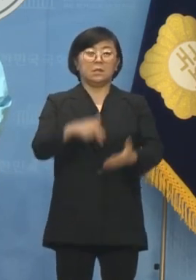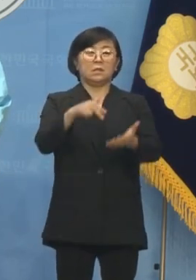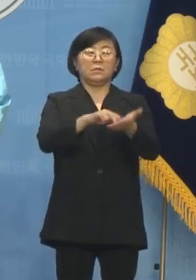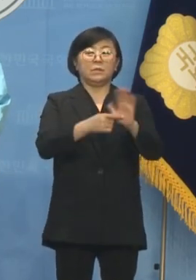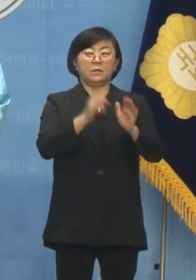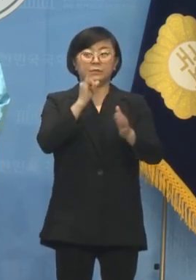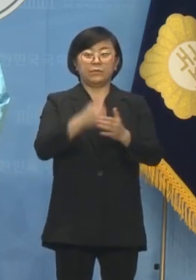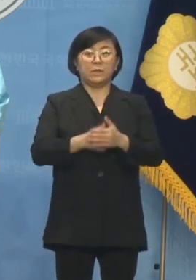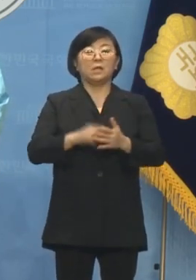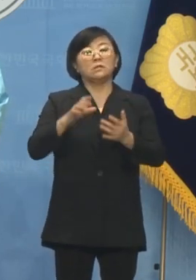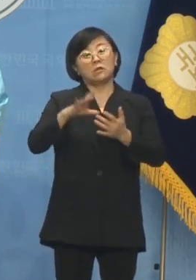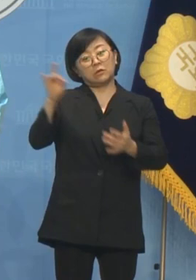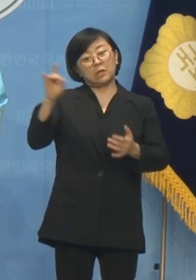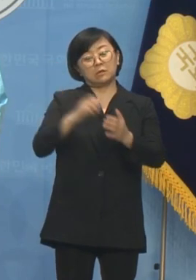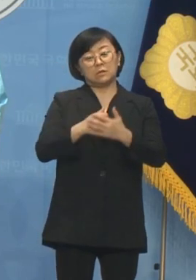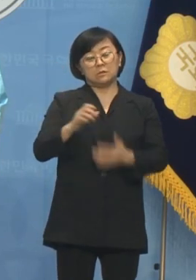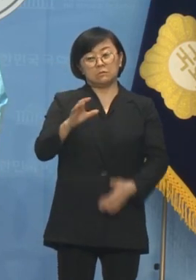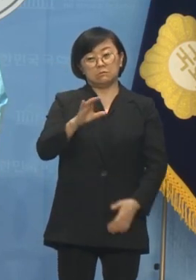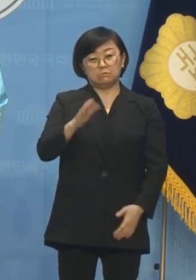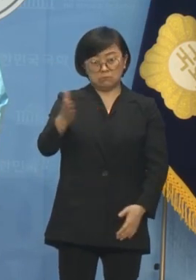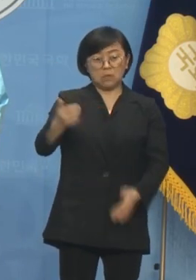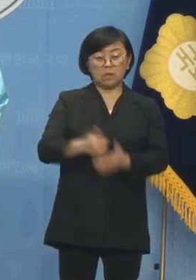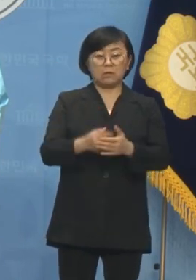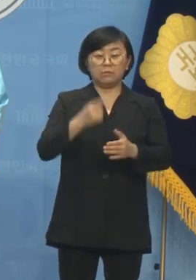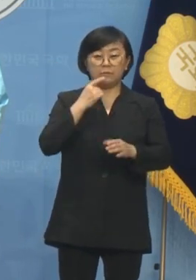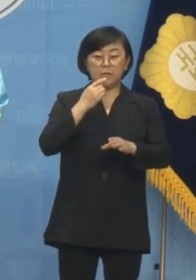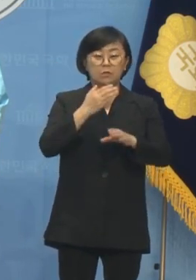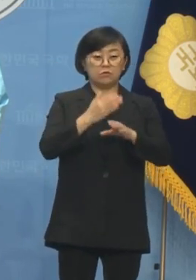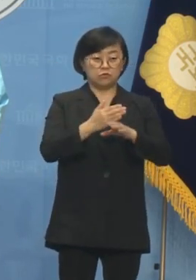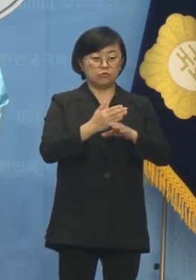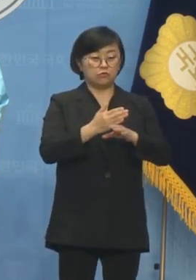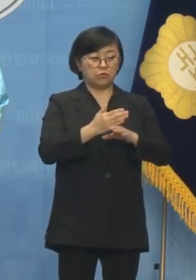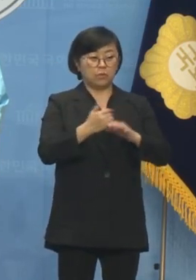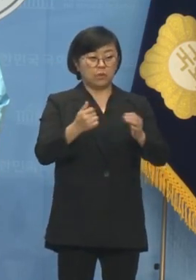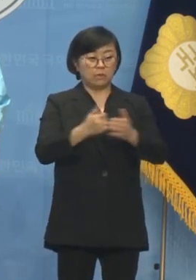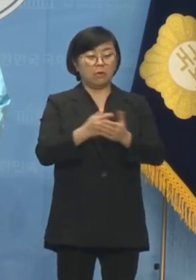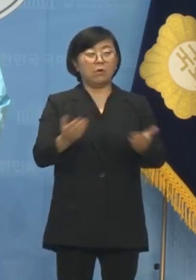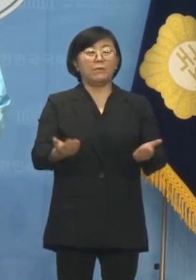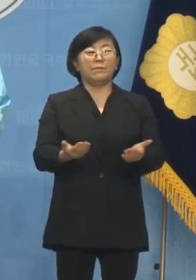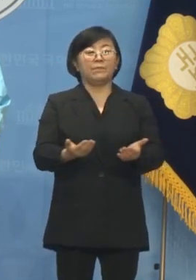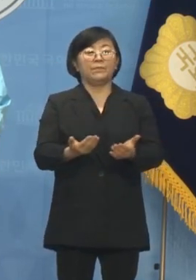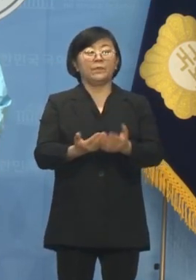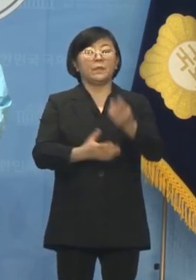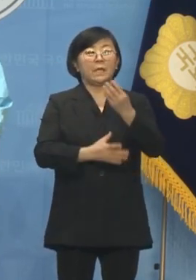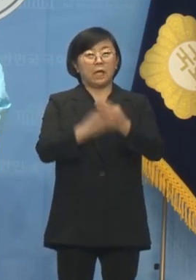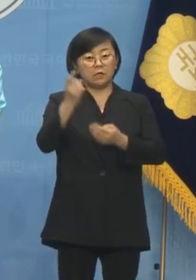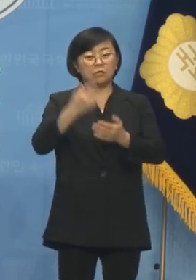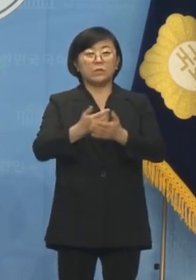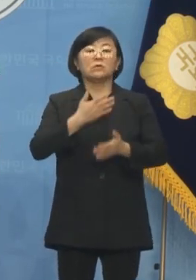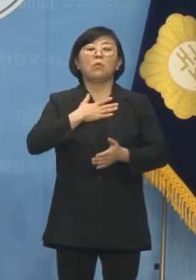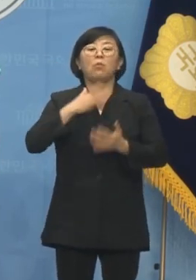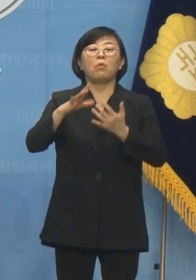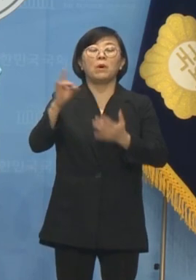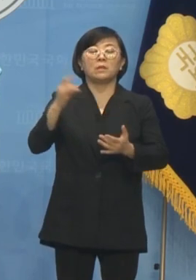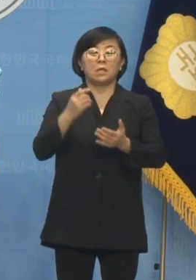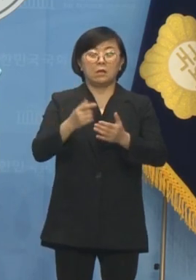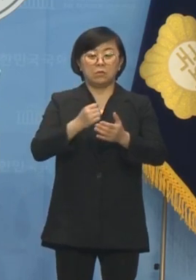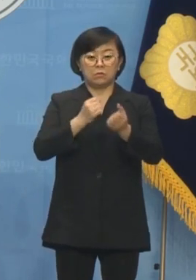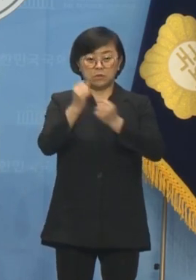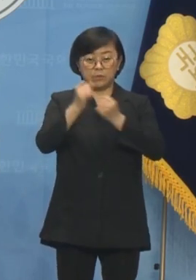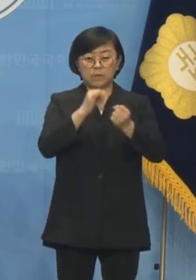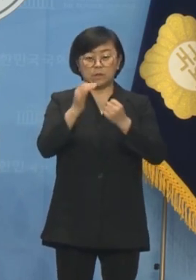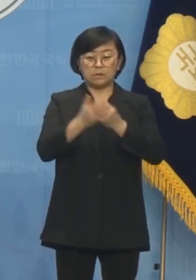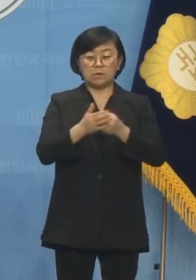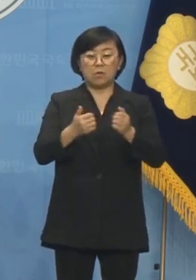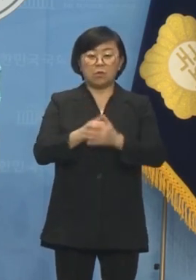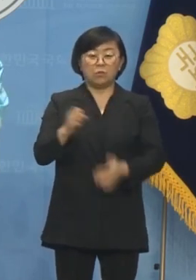합니다. 그래서 선택은 이상규로 해달라고 민주진보 단일후보의 적임자는 이상규다라고 기자회견을 했었습니다. 그리고 3월 4일 날